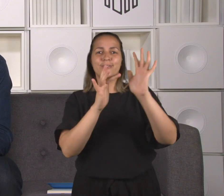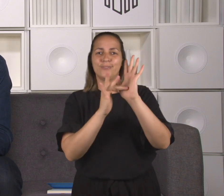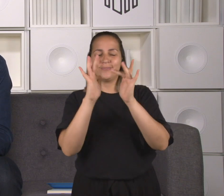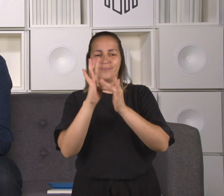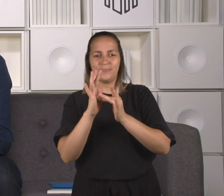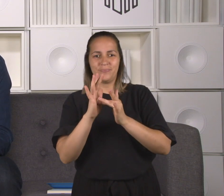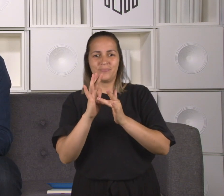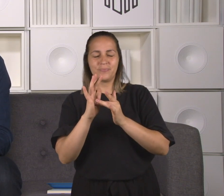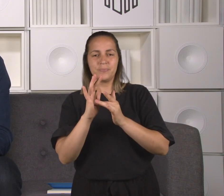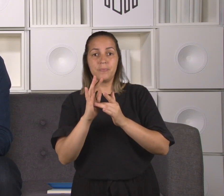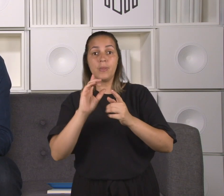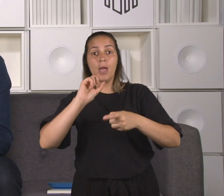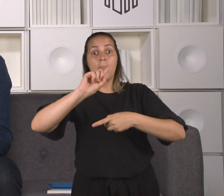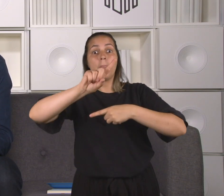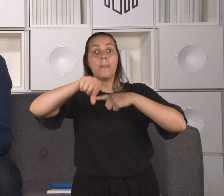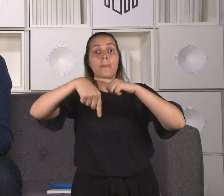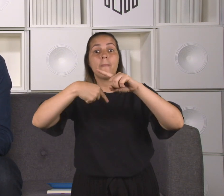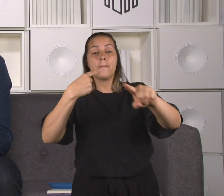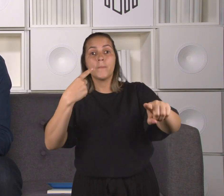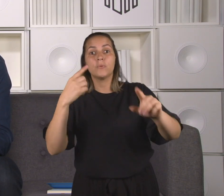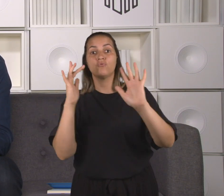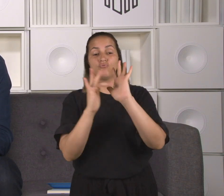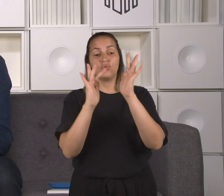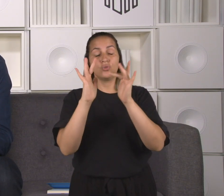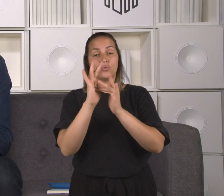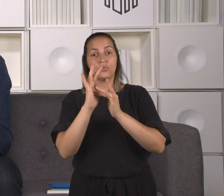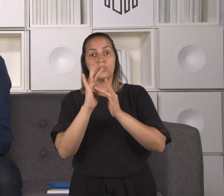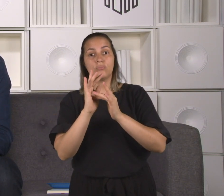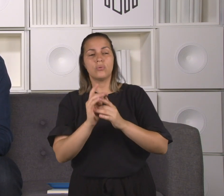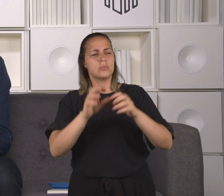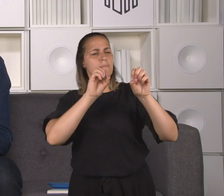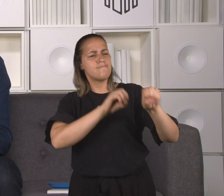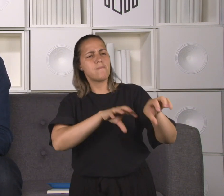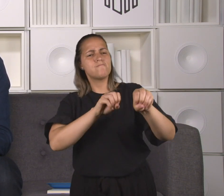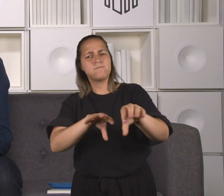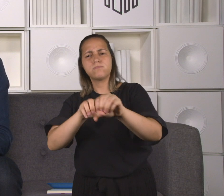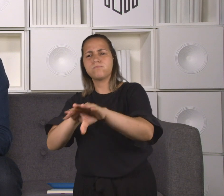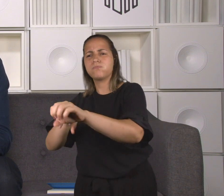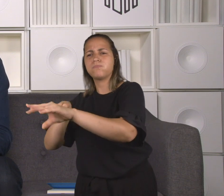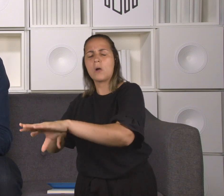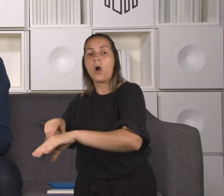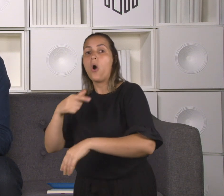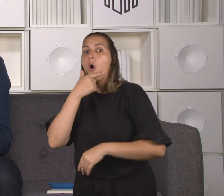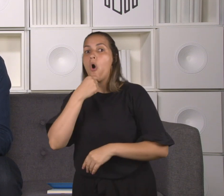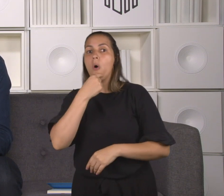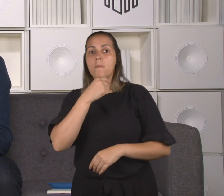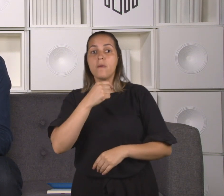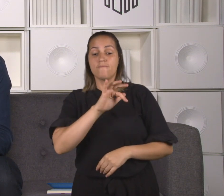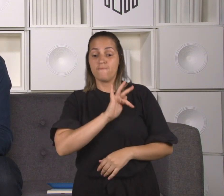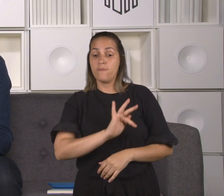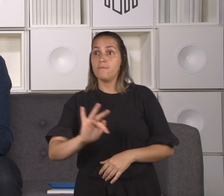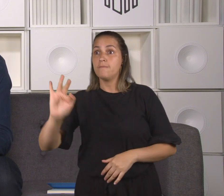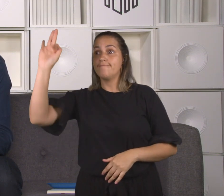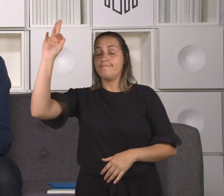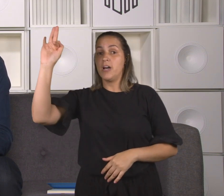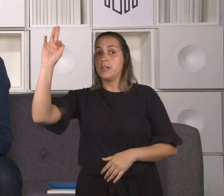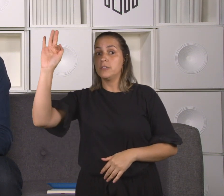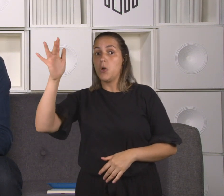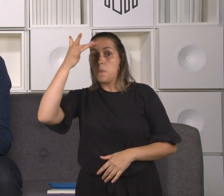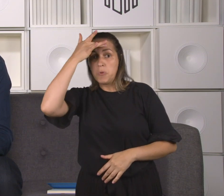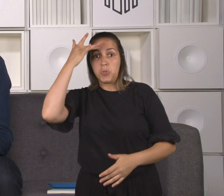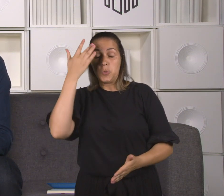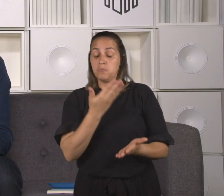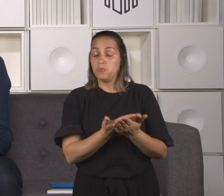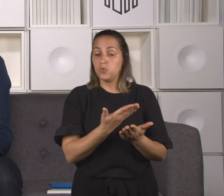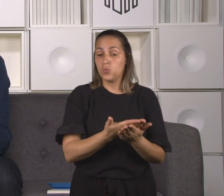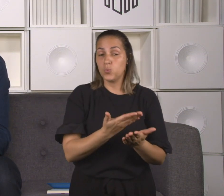Jesus estava ensinando, estavam sentados ali fariseus e mestres da lei, procedentes de todos os